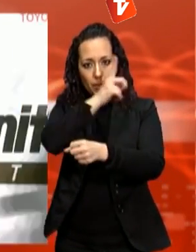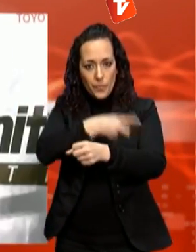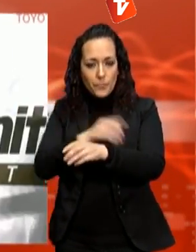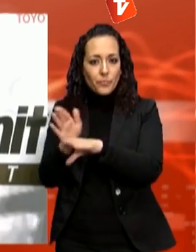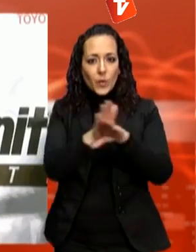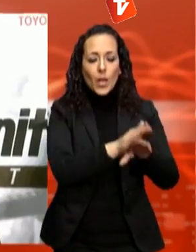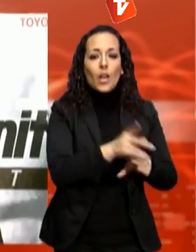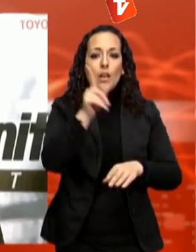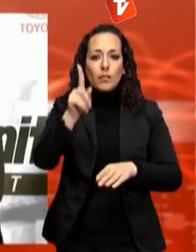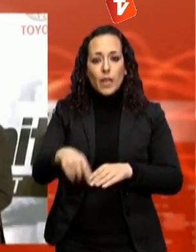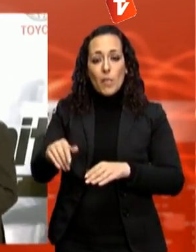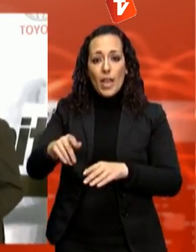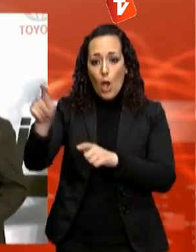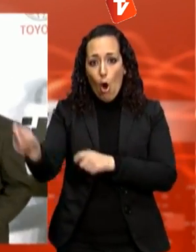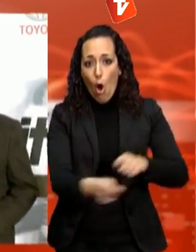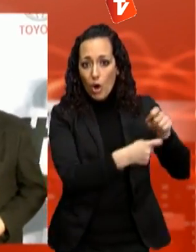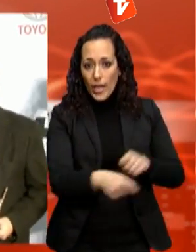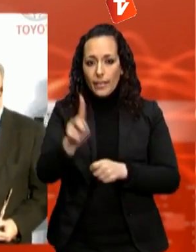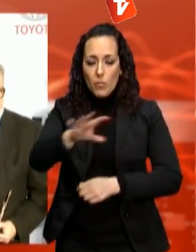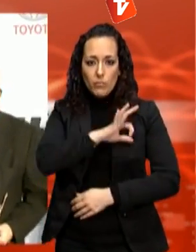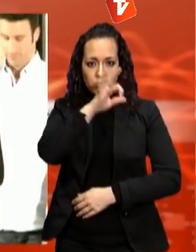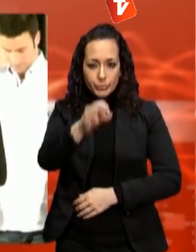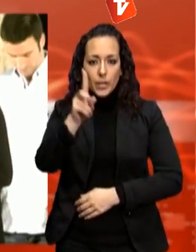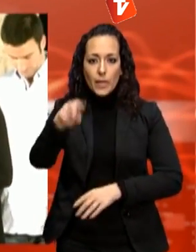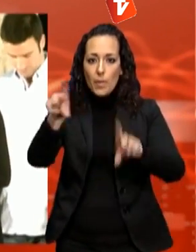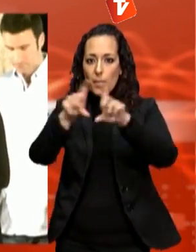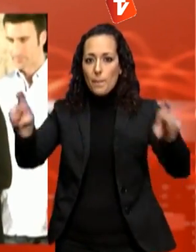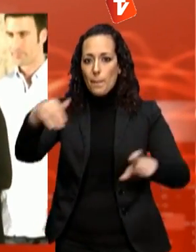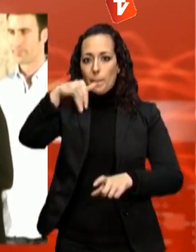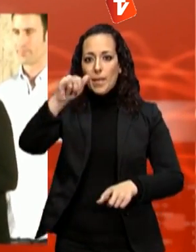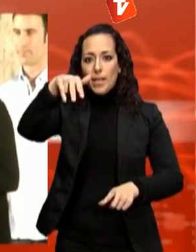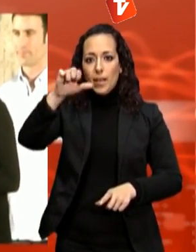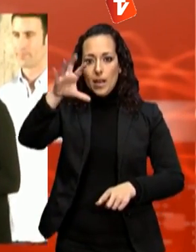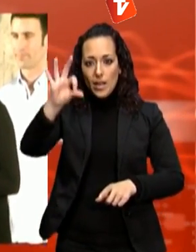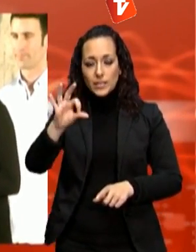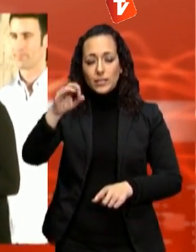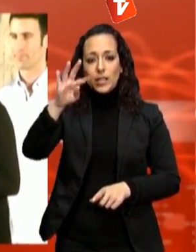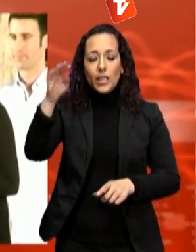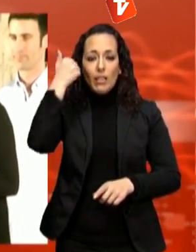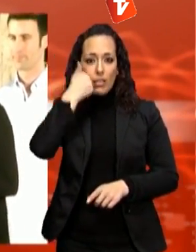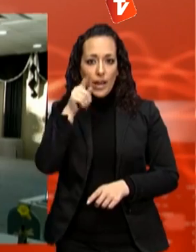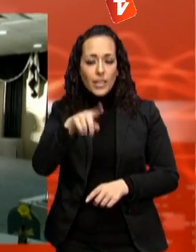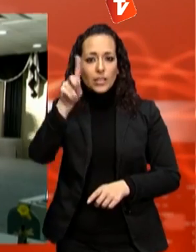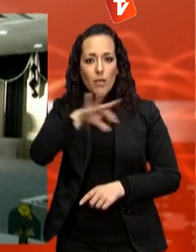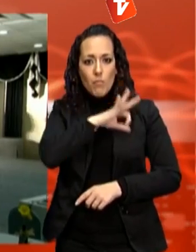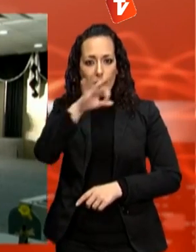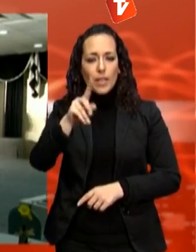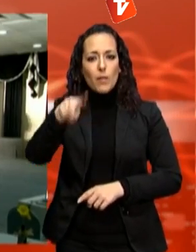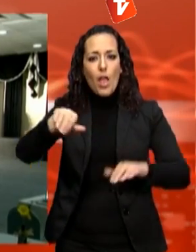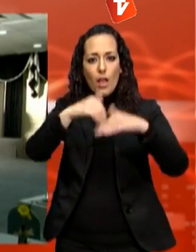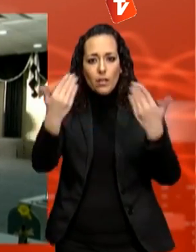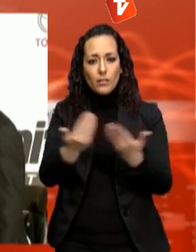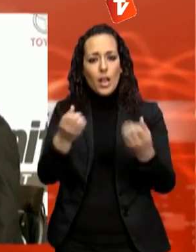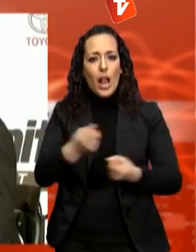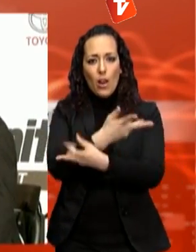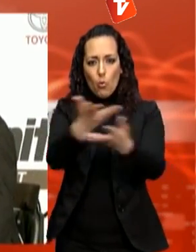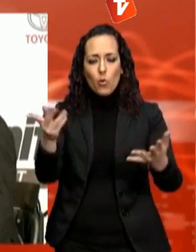Aigües de Terrassa ha rebut la distinció a la col·laboració econòmica. L'escola Joaquim Adavedruna, a l'esport escolar, i l'equip de bàsquet pingüí